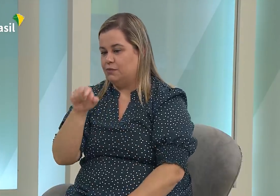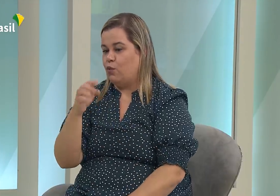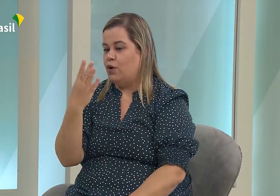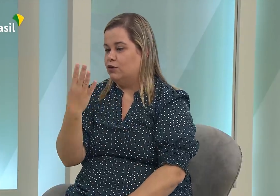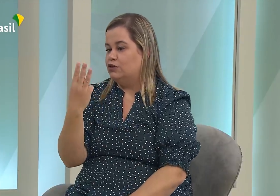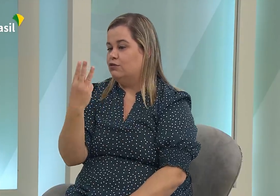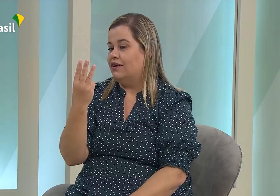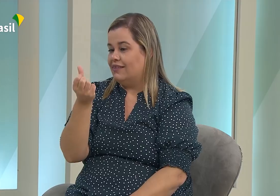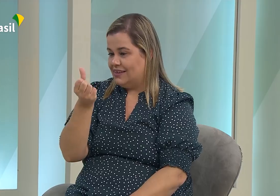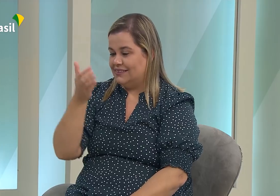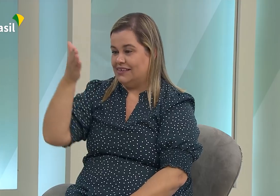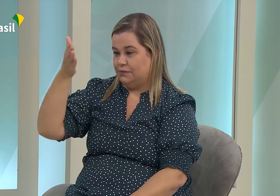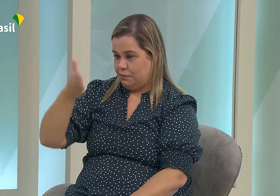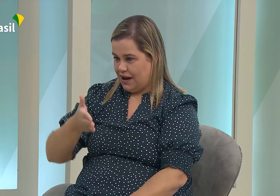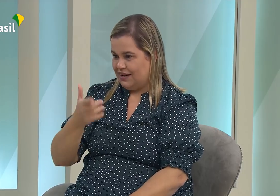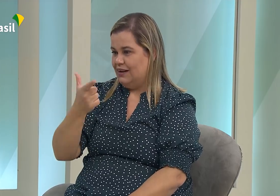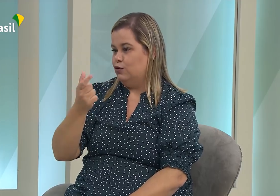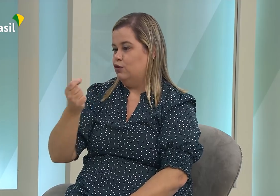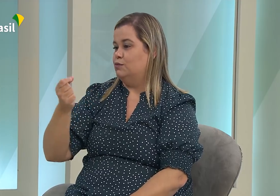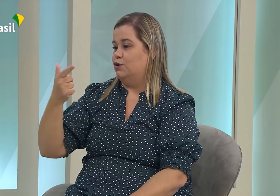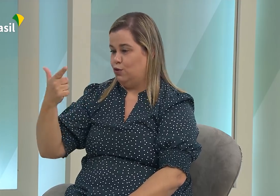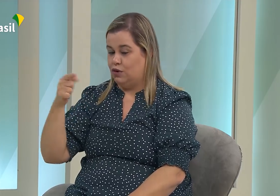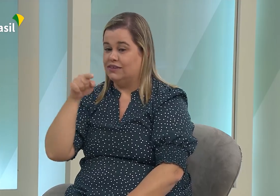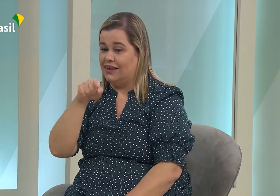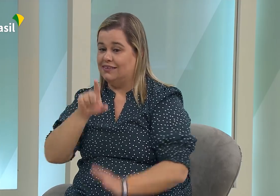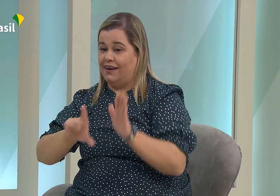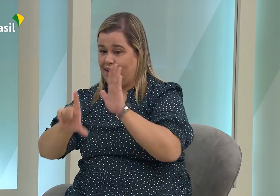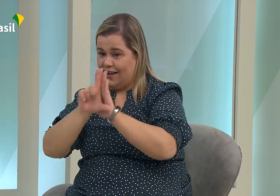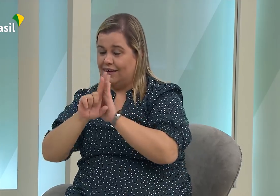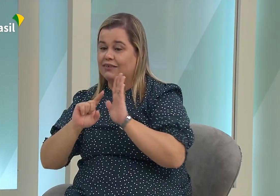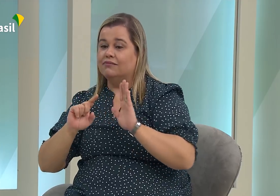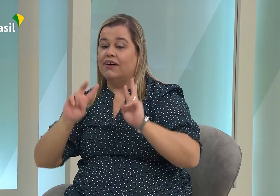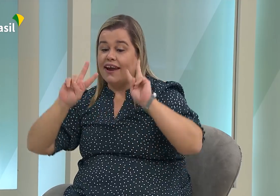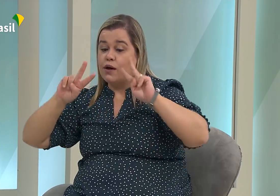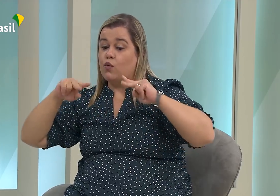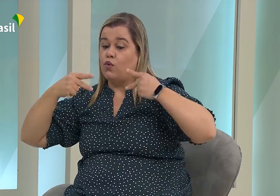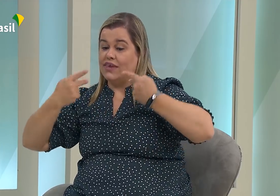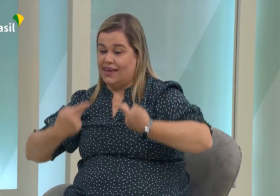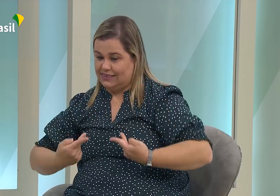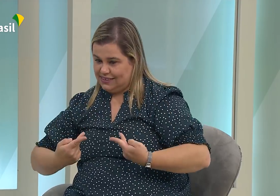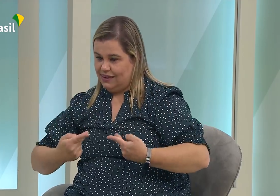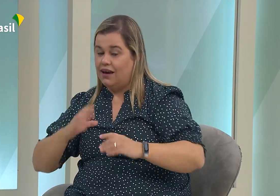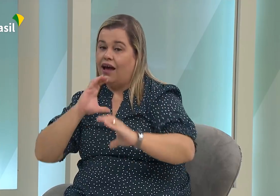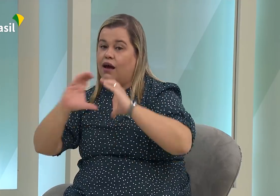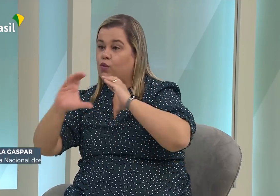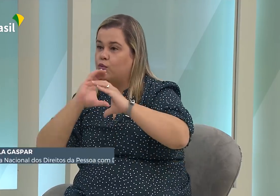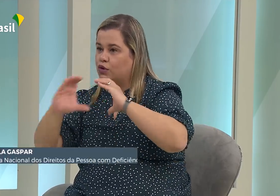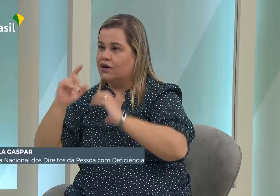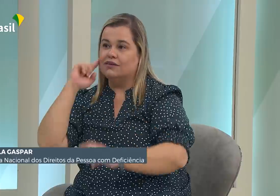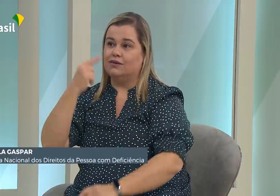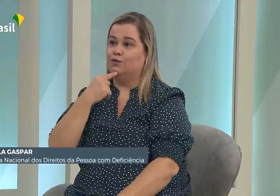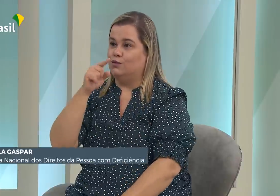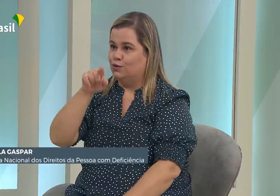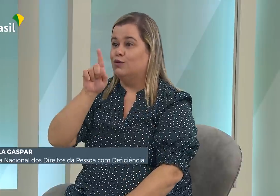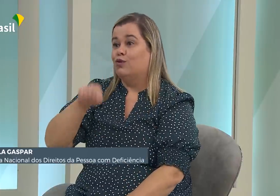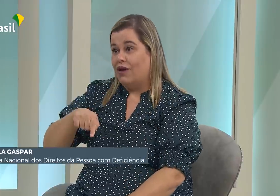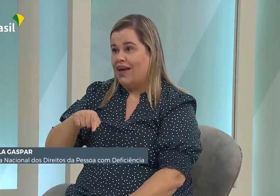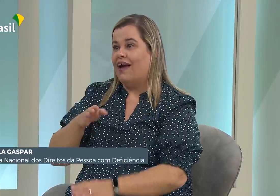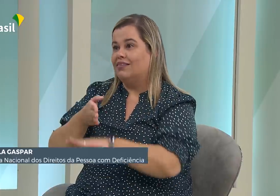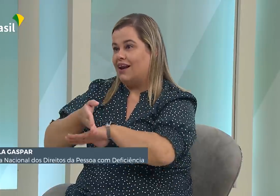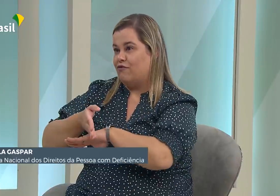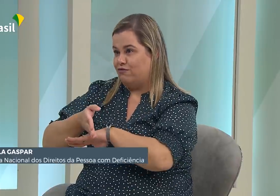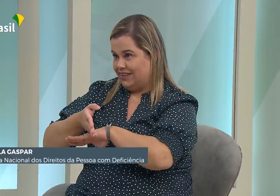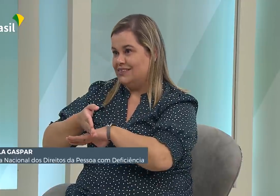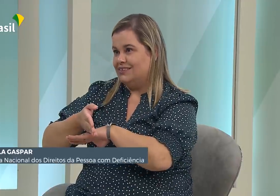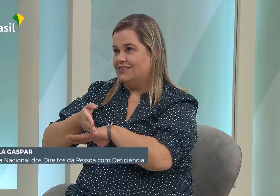A lei 10.436 de 2002, essa lei reconhece a